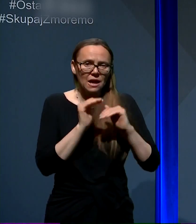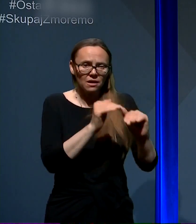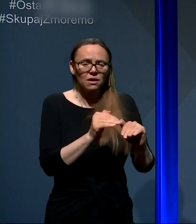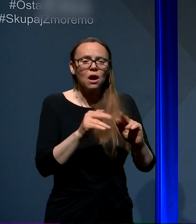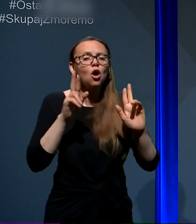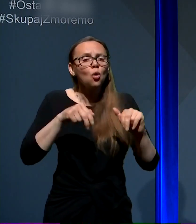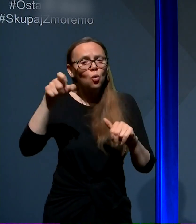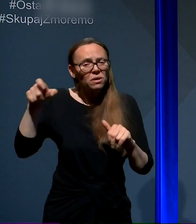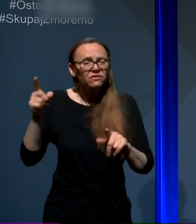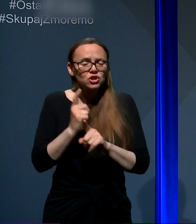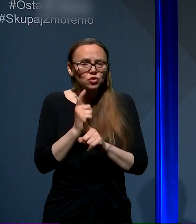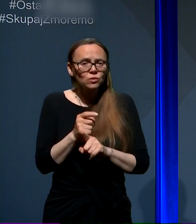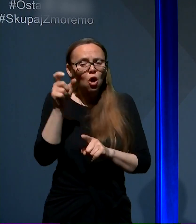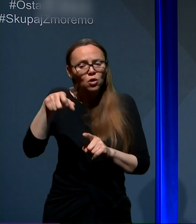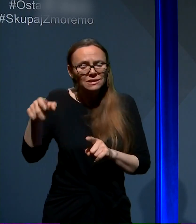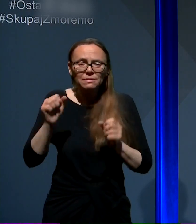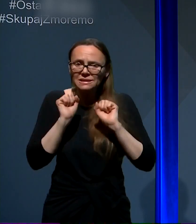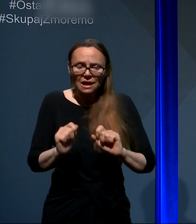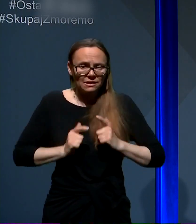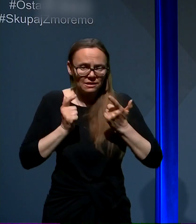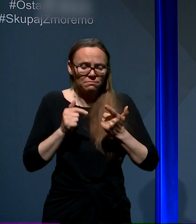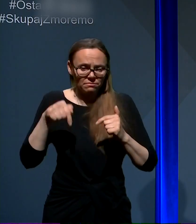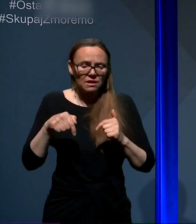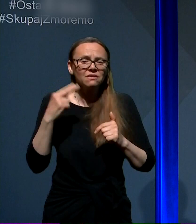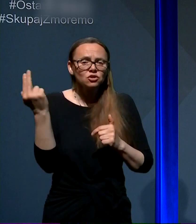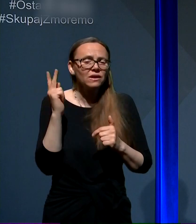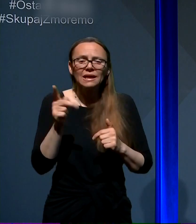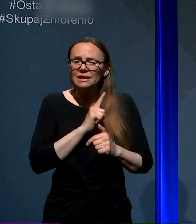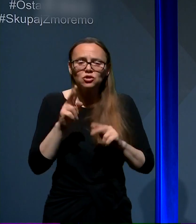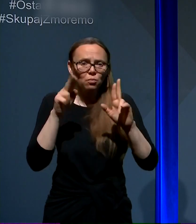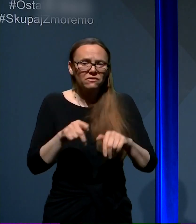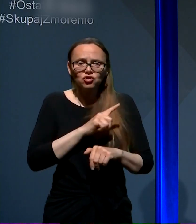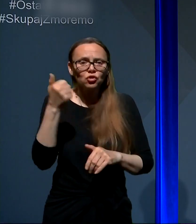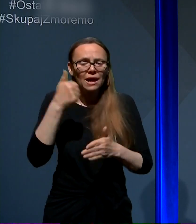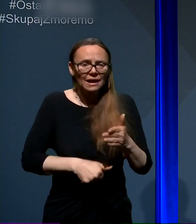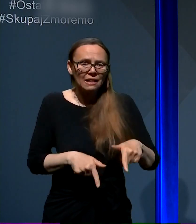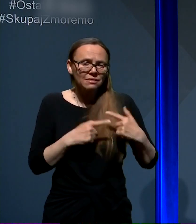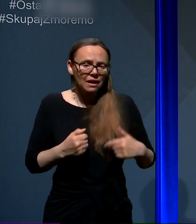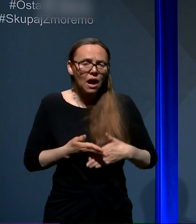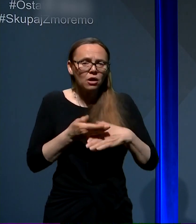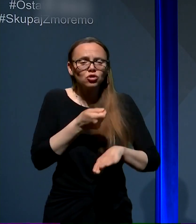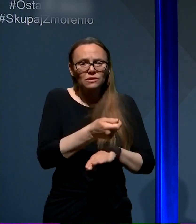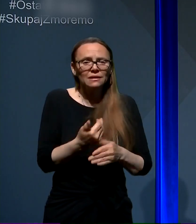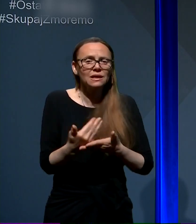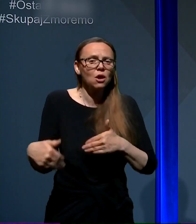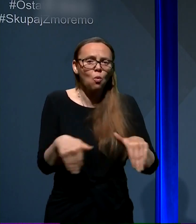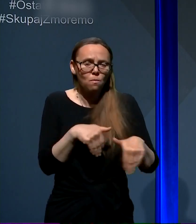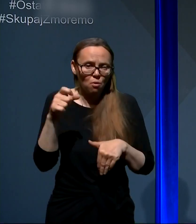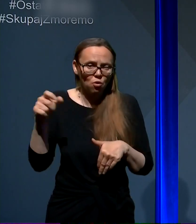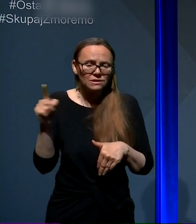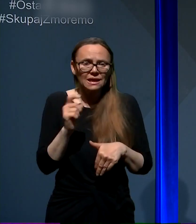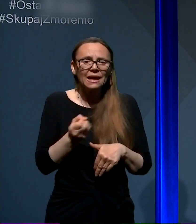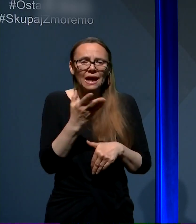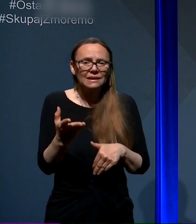Upravičenci so tudi osebe stano priviliščen v Sloveniji, ki niso upravičene do enkratne solidarnega dodatka za upokojence in